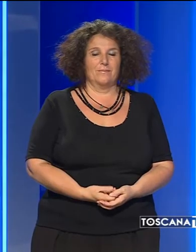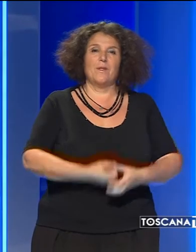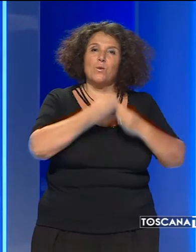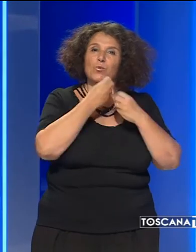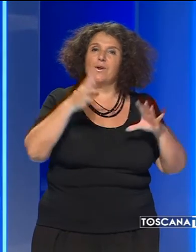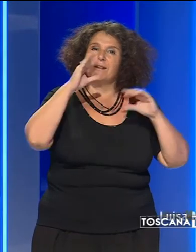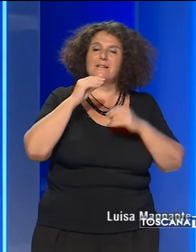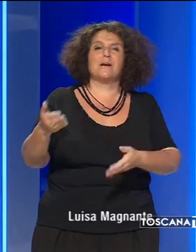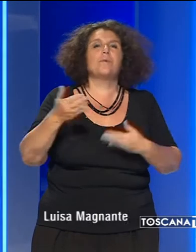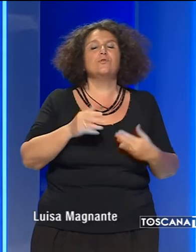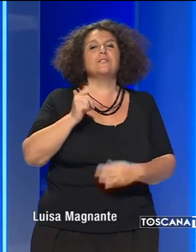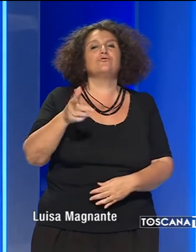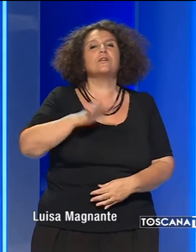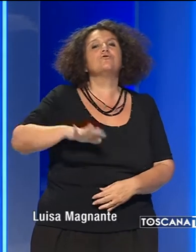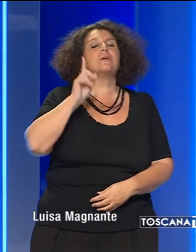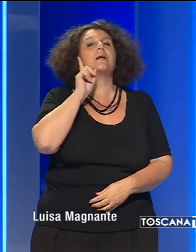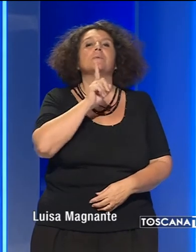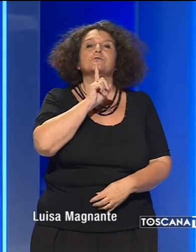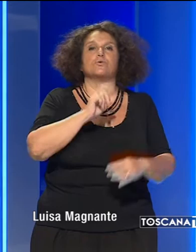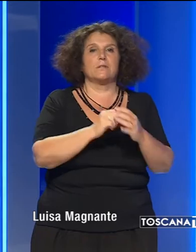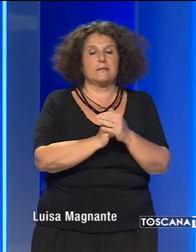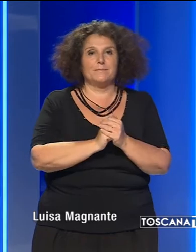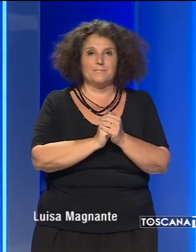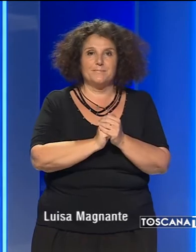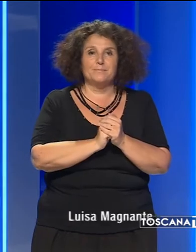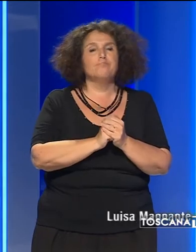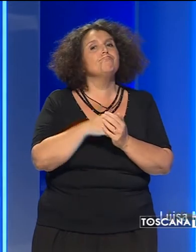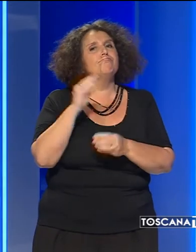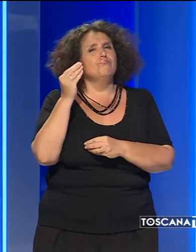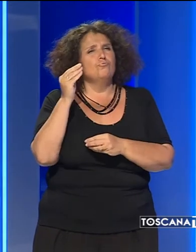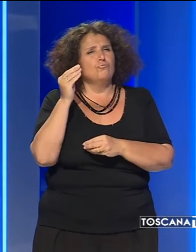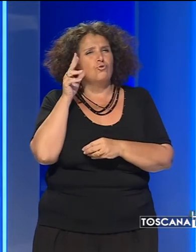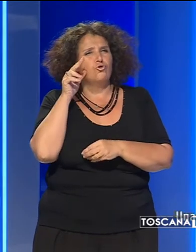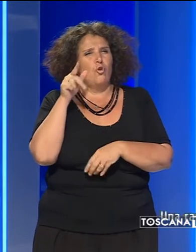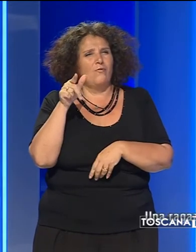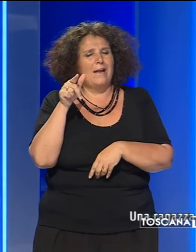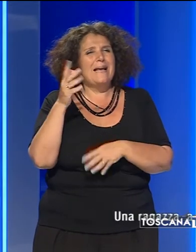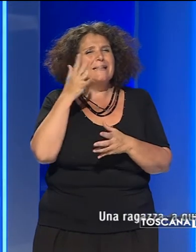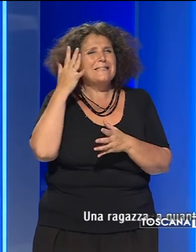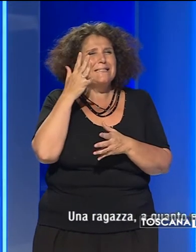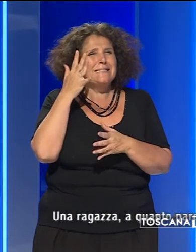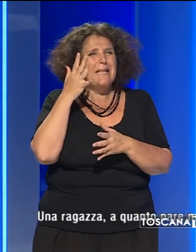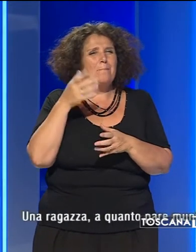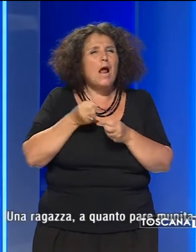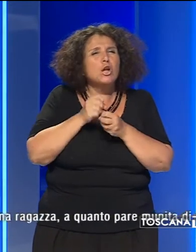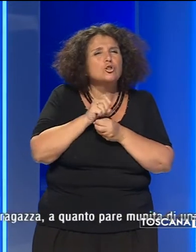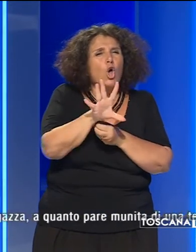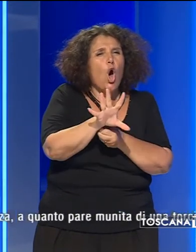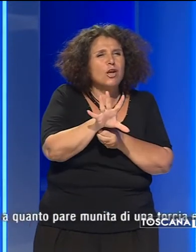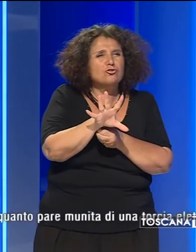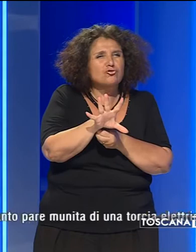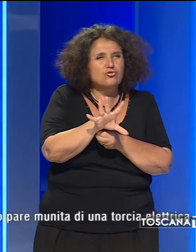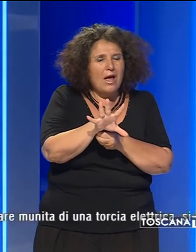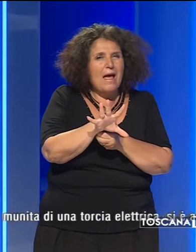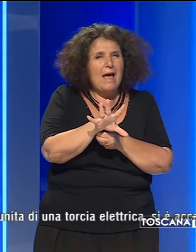Buonasera, benvenuti al Tg regionale per sordi. Una ragazza a quanto pare munita di una torcia elettrica